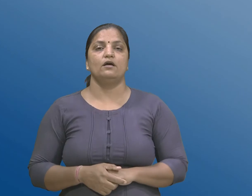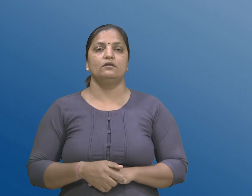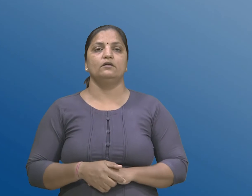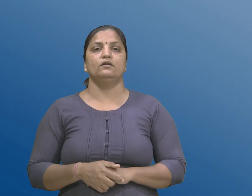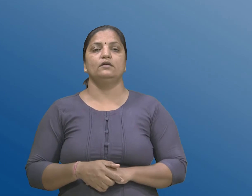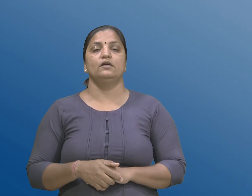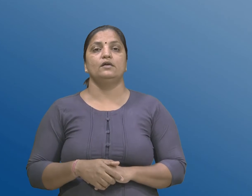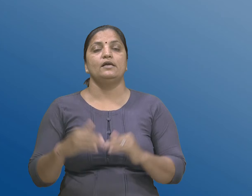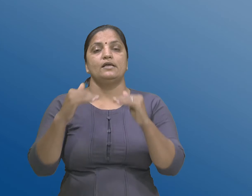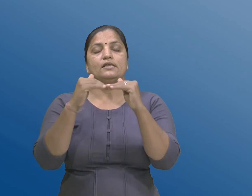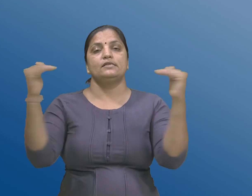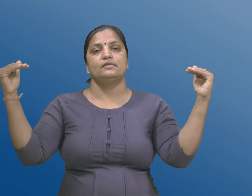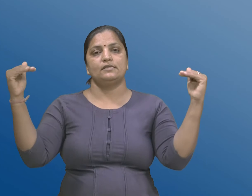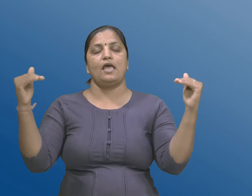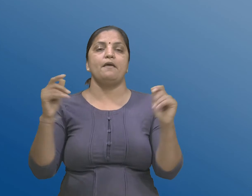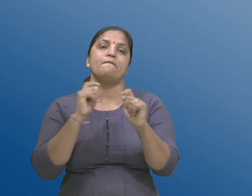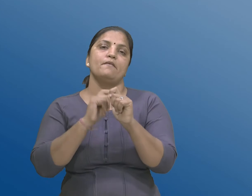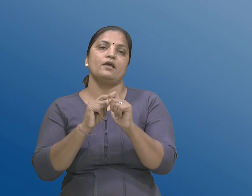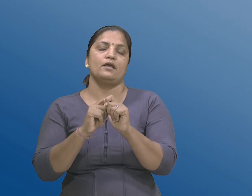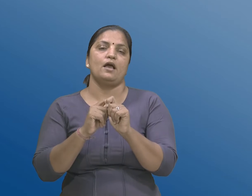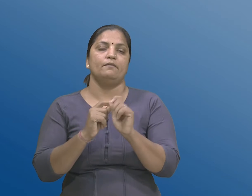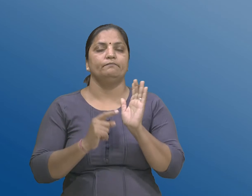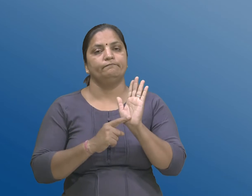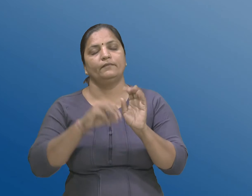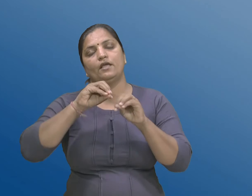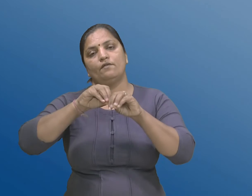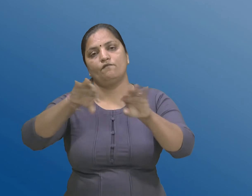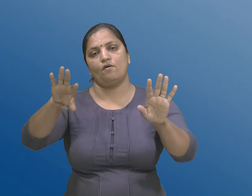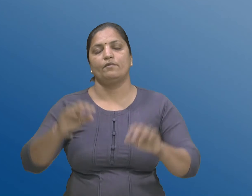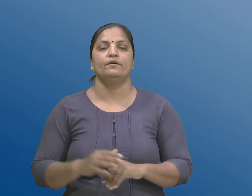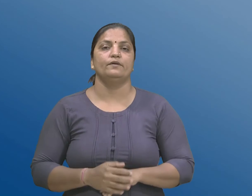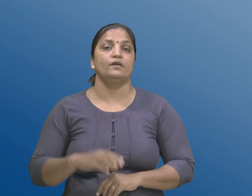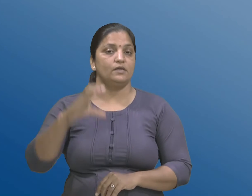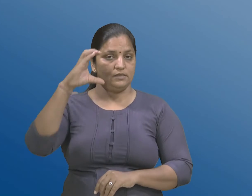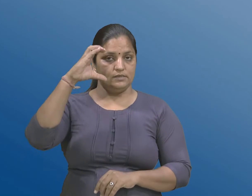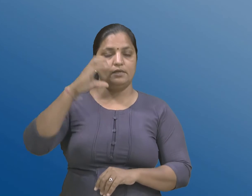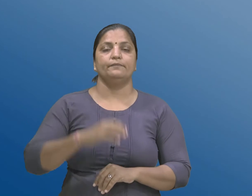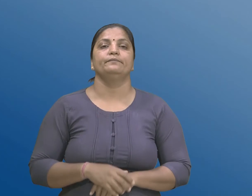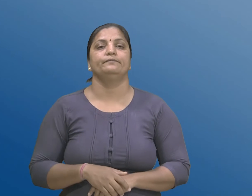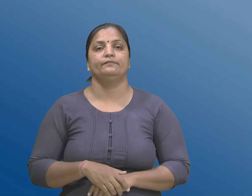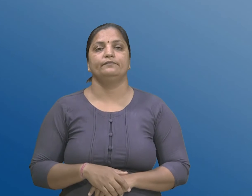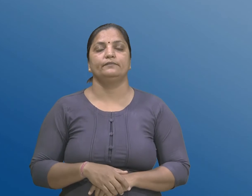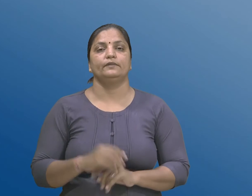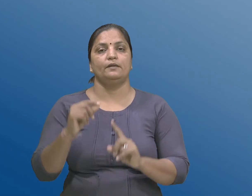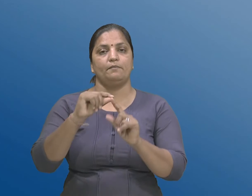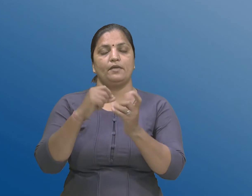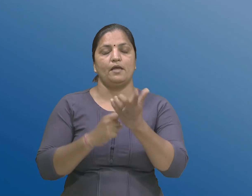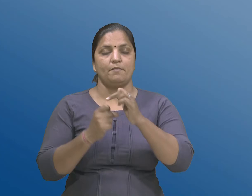तक्नी निती जहर करवानी रीट C. खंड 22 ना पेटा